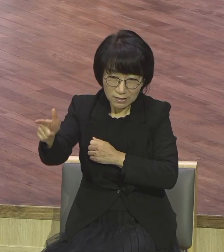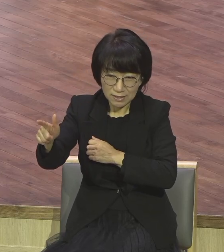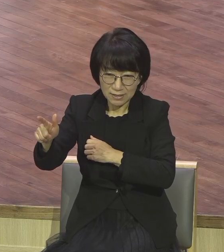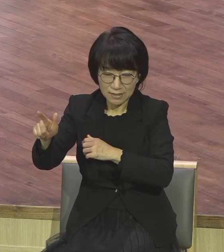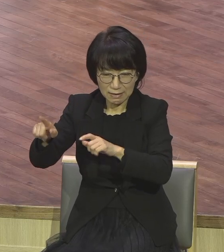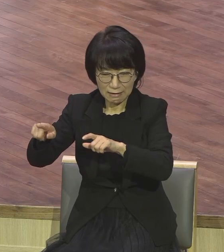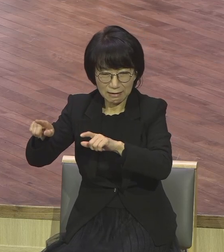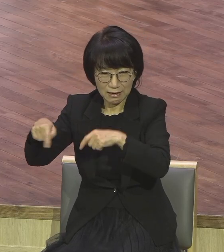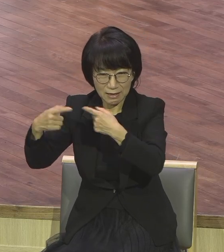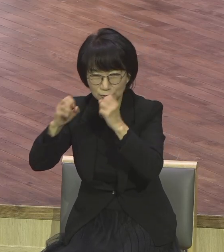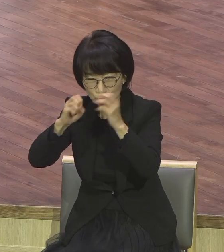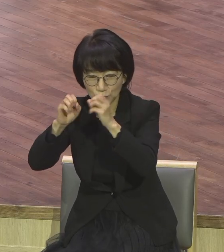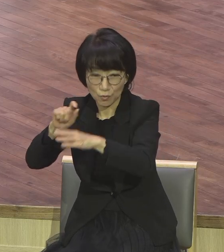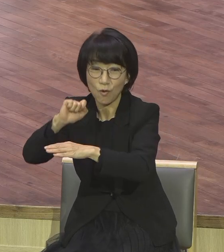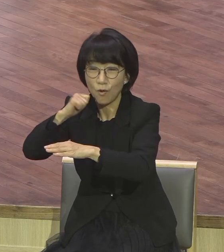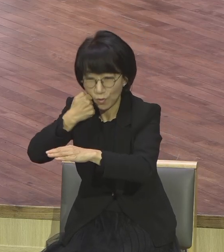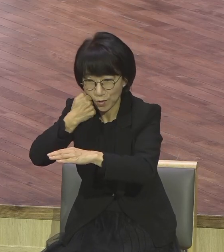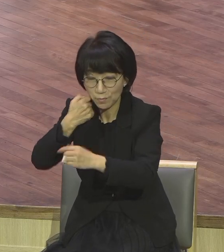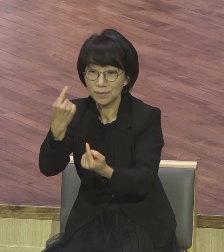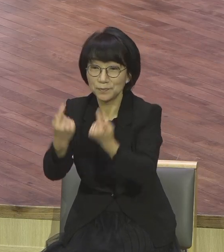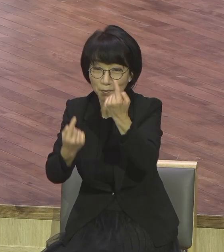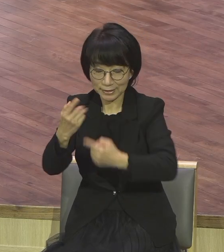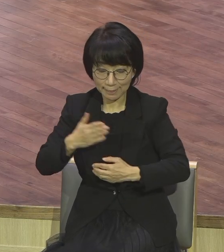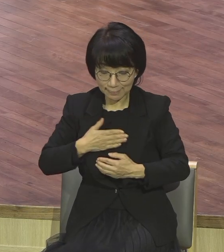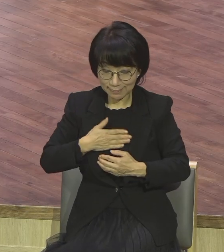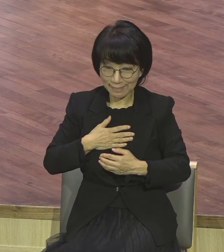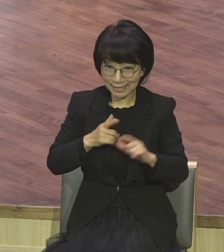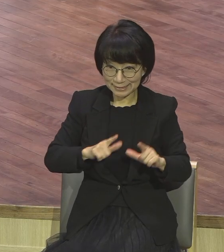지금 삶의 현장에서 지금은 코로나 아무것도 못해요